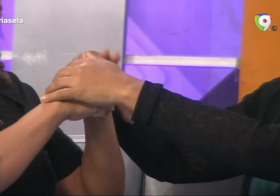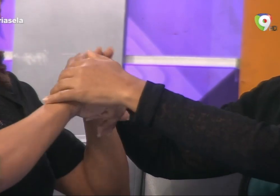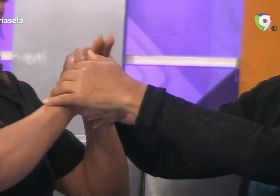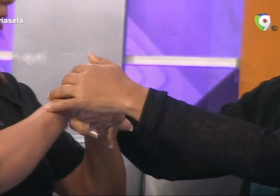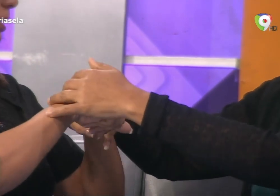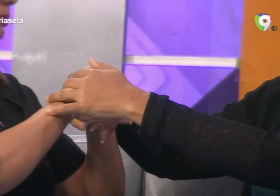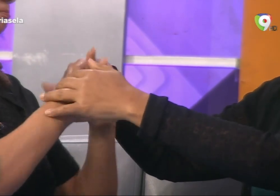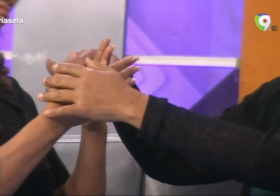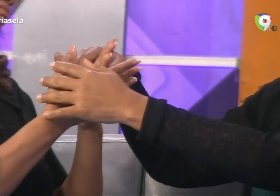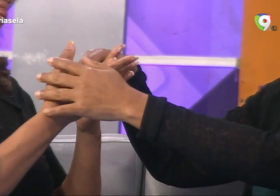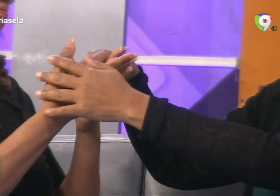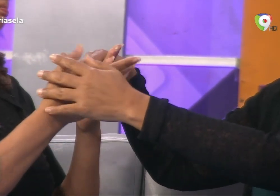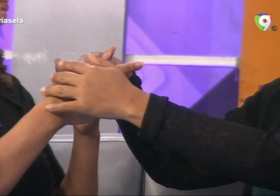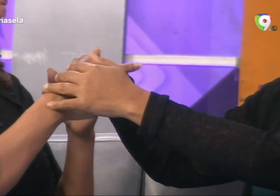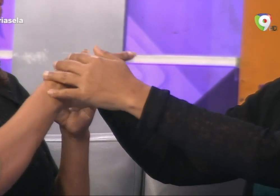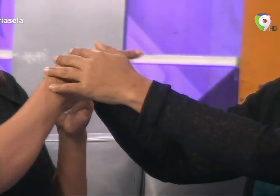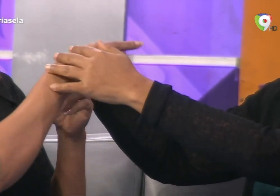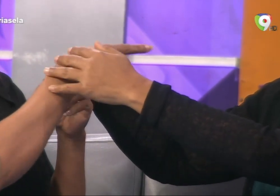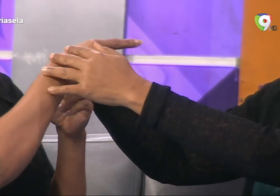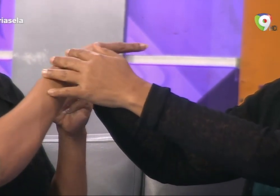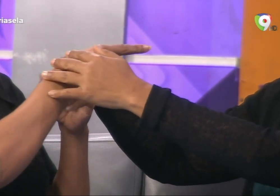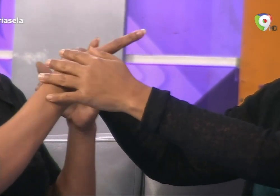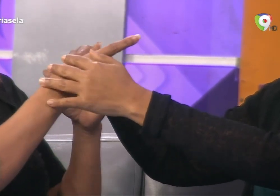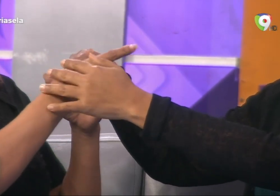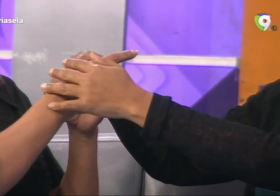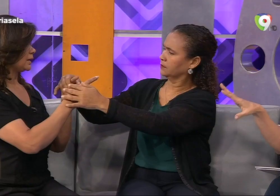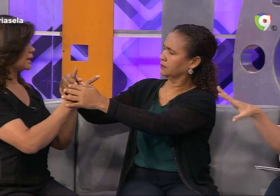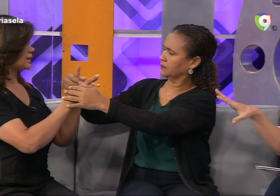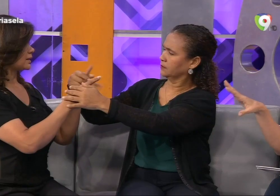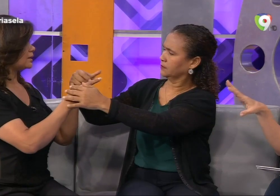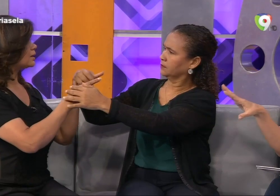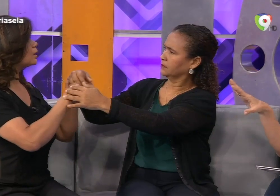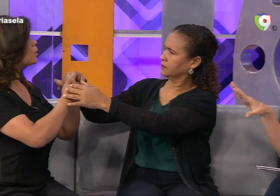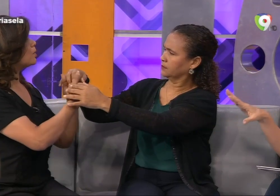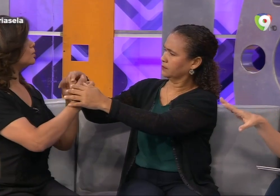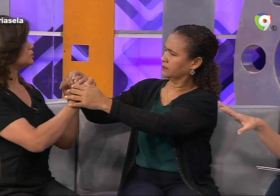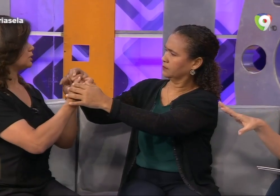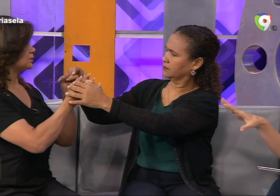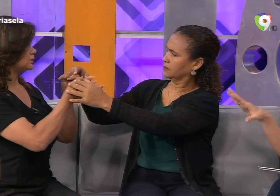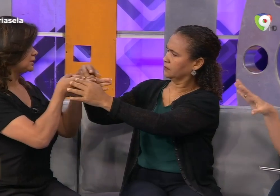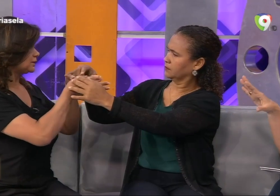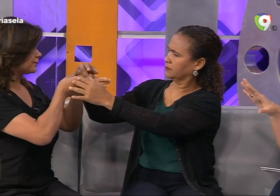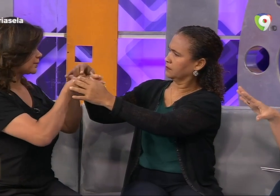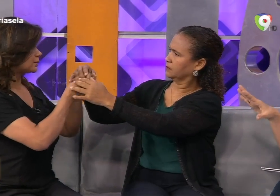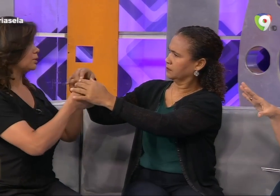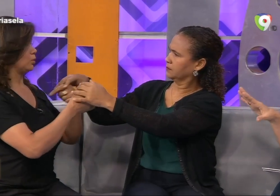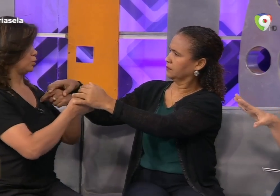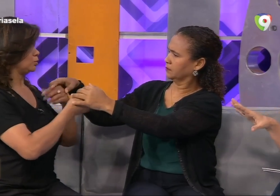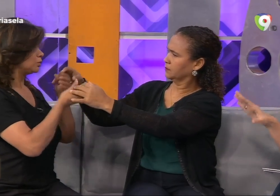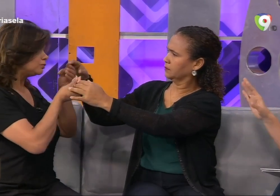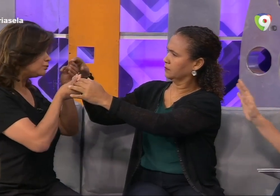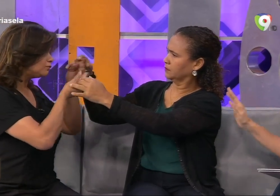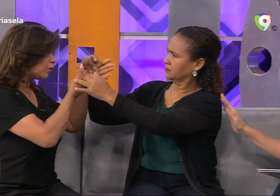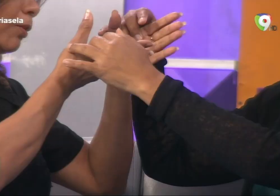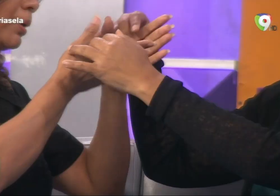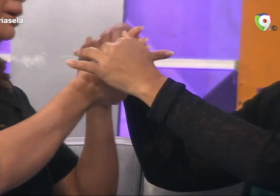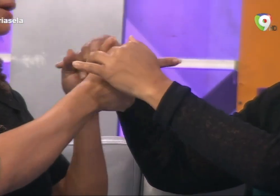relativamente. Aquí están viendo ustedes, a la derecha, cómo se le traduce lo que yo estoy diciendo a una de mis